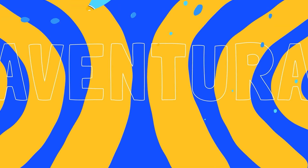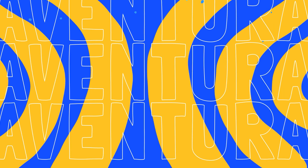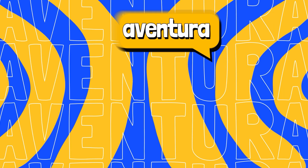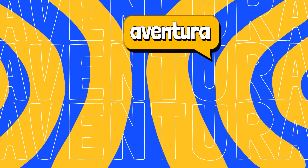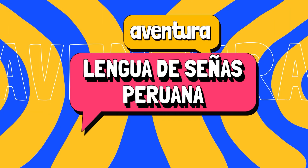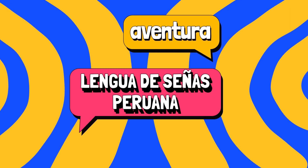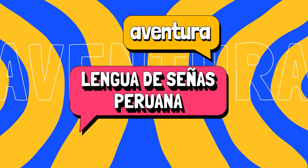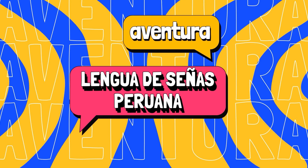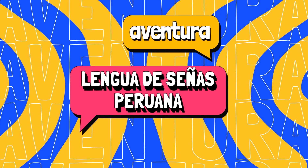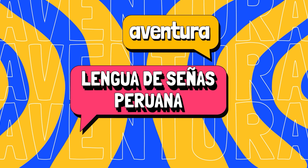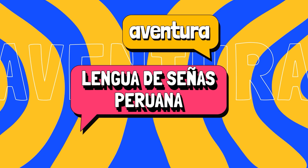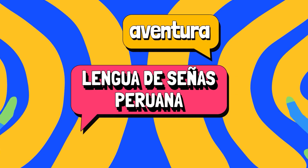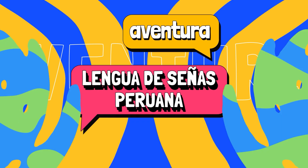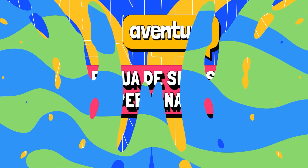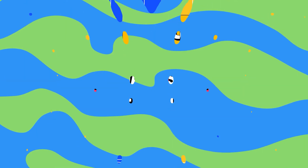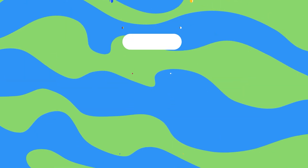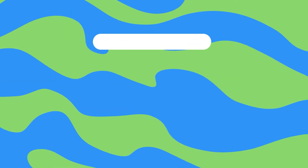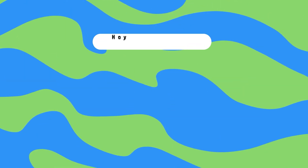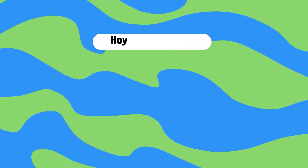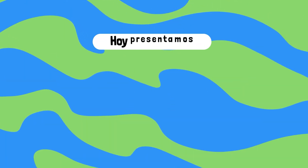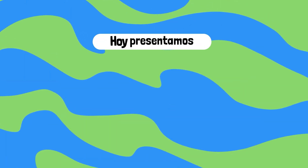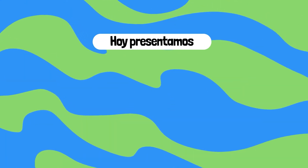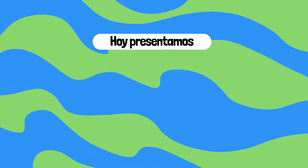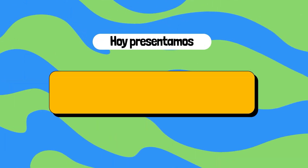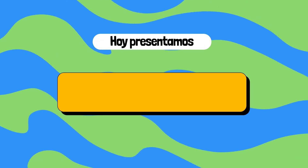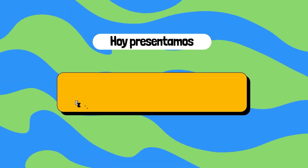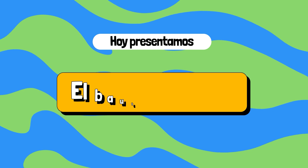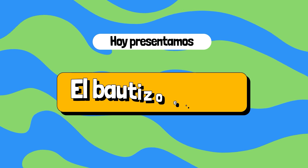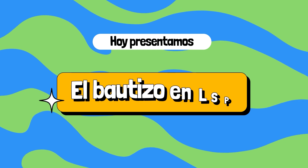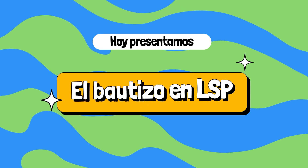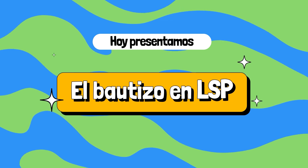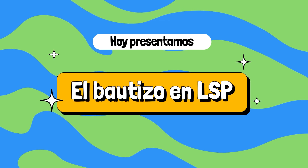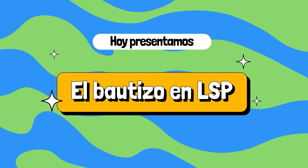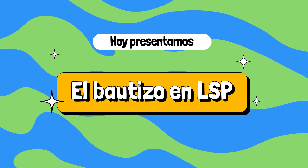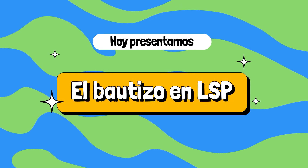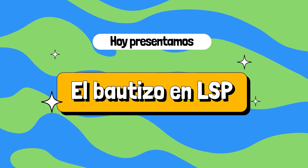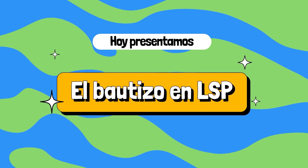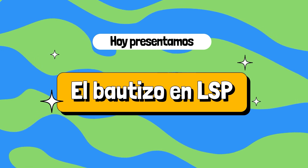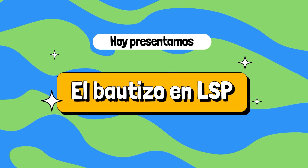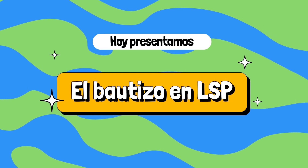Aventura Lengua de Señas Peruana Hoy presentamos El Bautizo en LSP